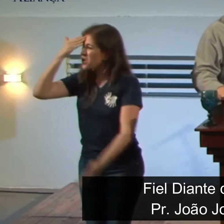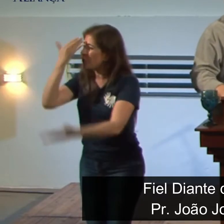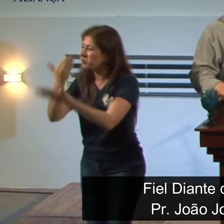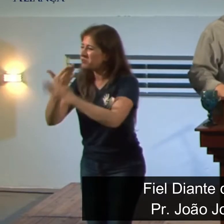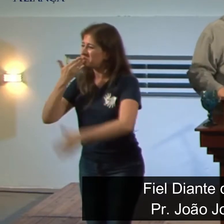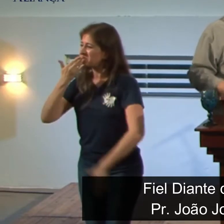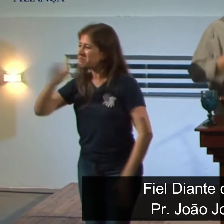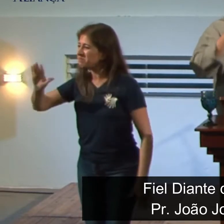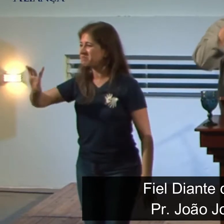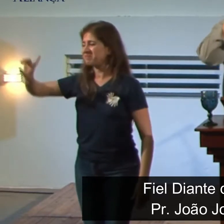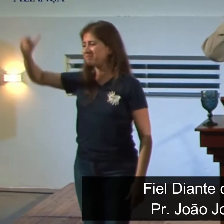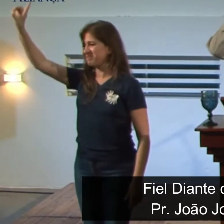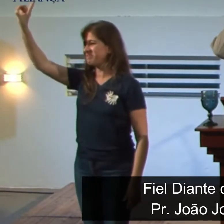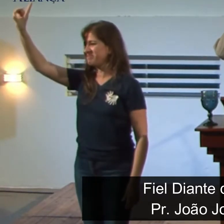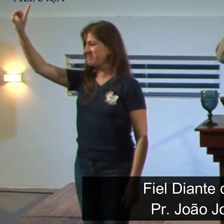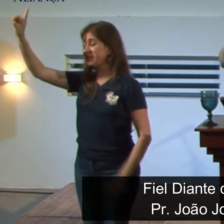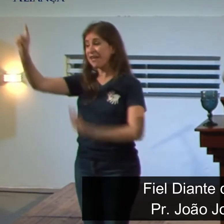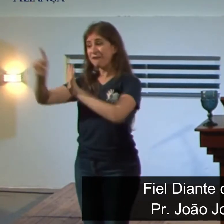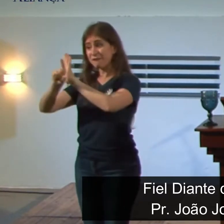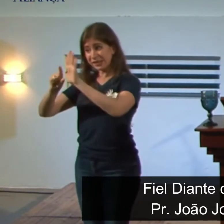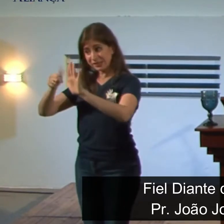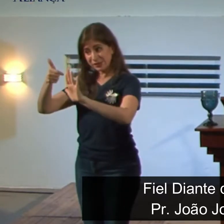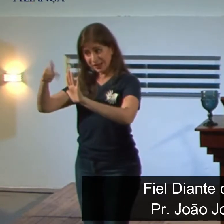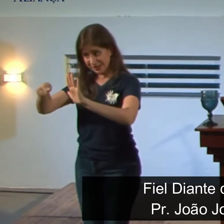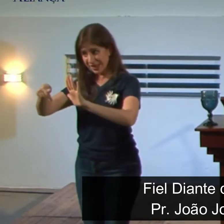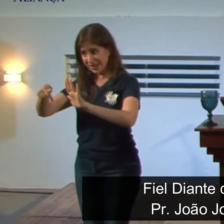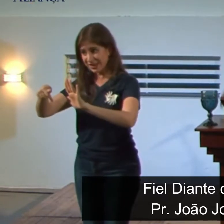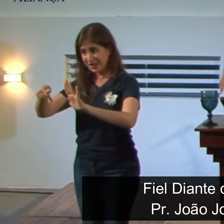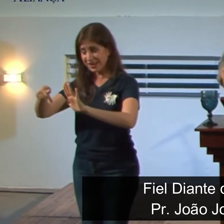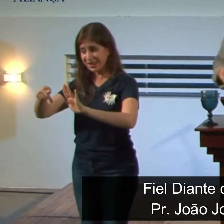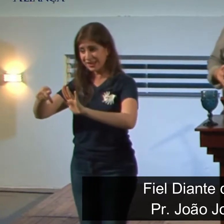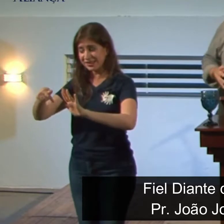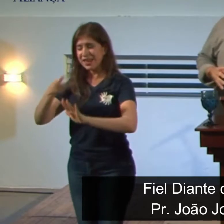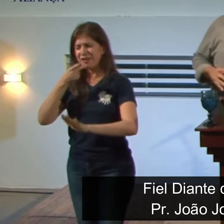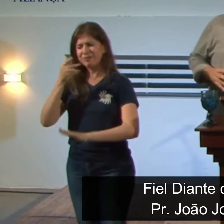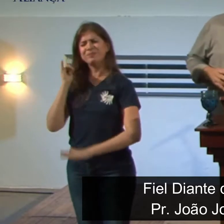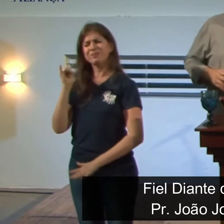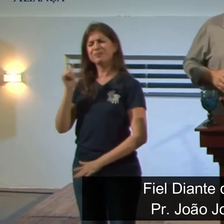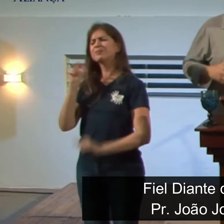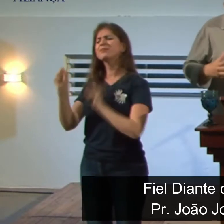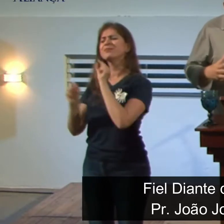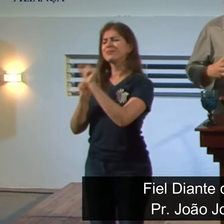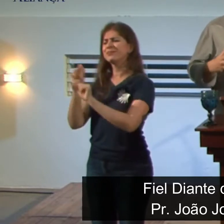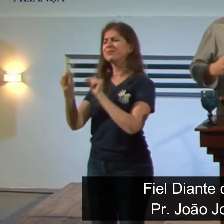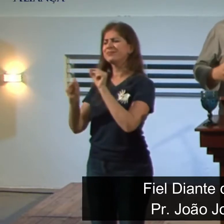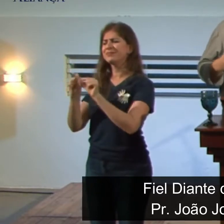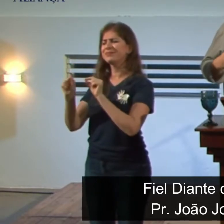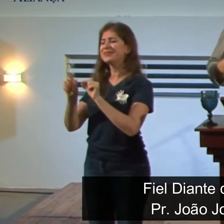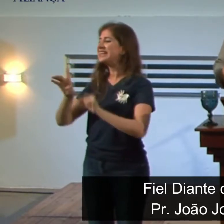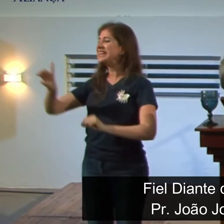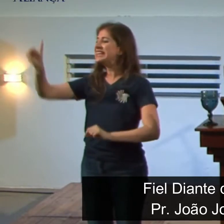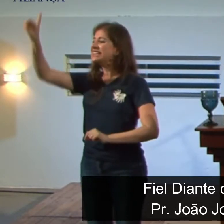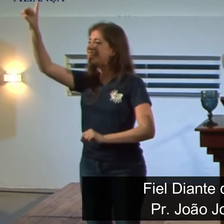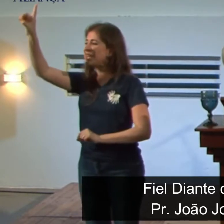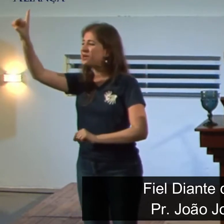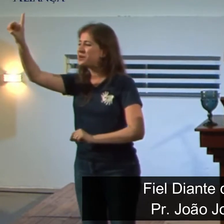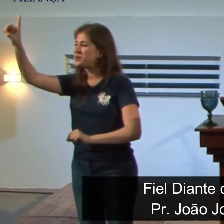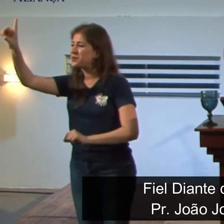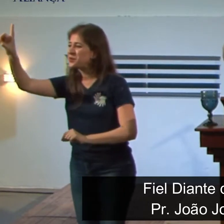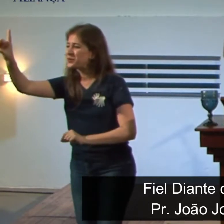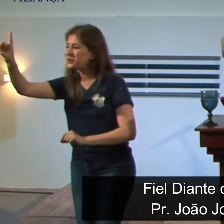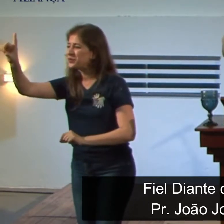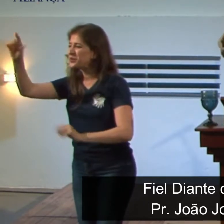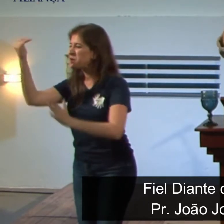promessas de Deus, no versículo 17, está narrado o seguinte, está narrado que Deus capacitou